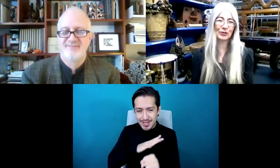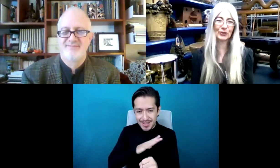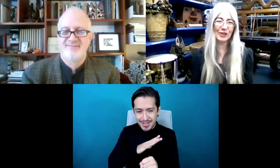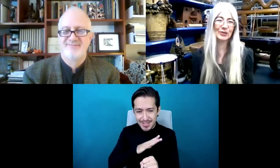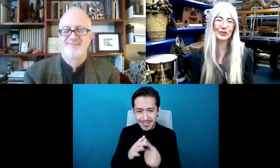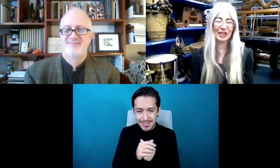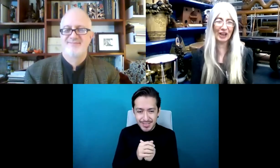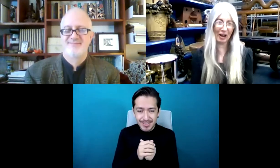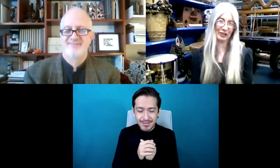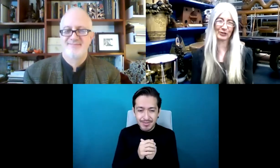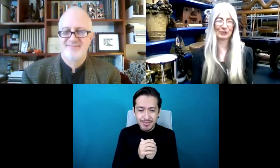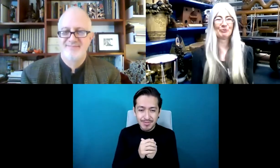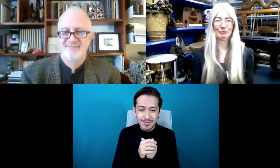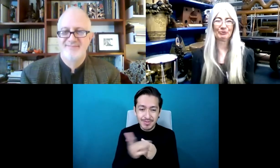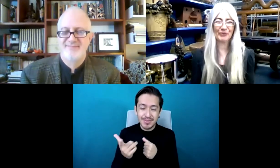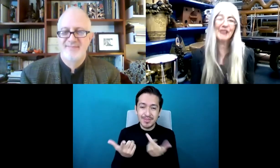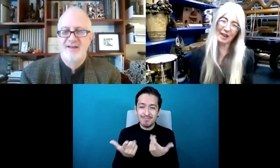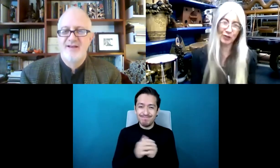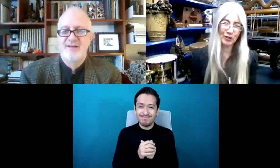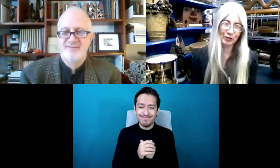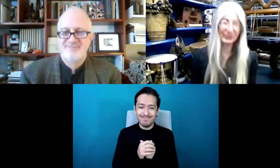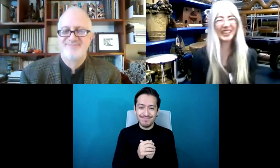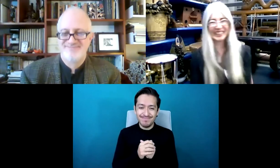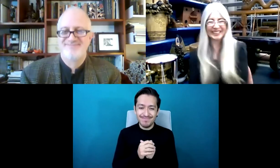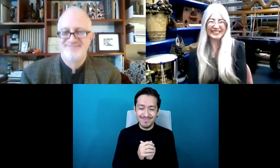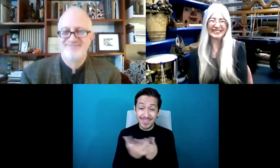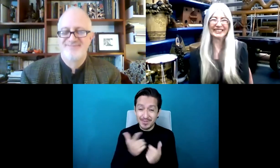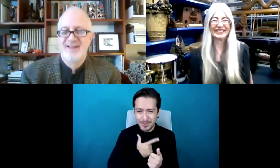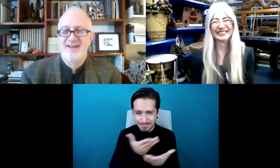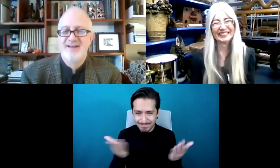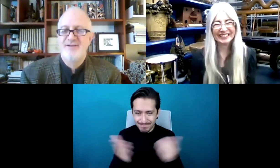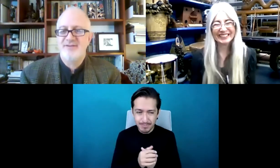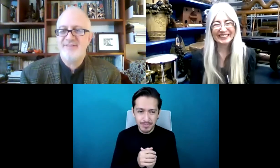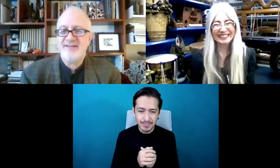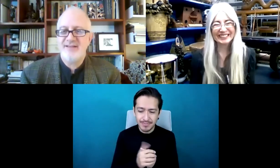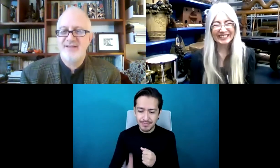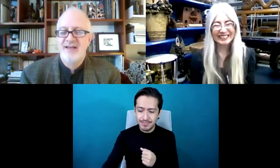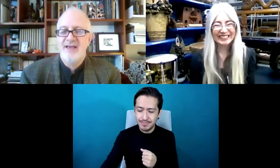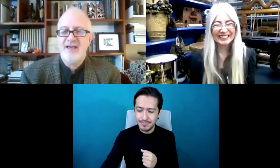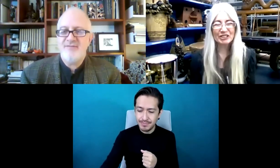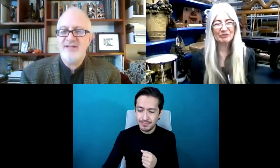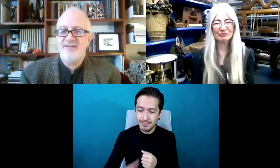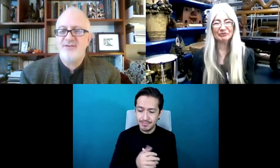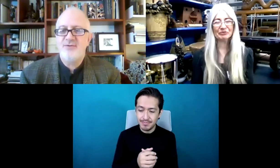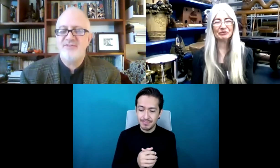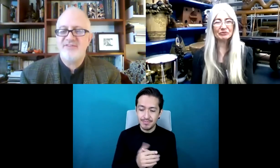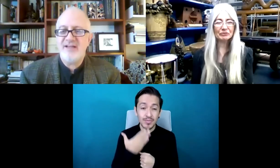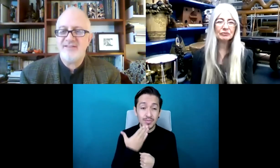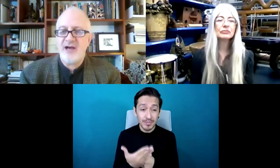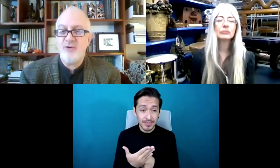así que hay muchas formas, colores y texturas naturalmente. Fantástico. Fantástico.